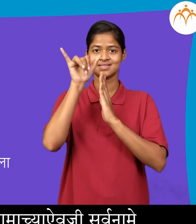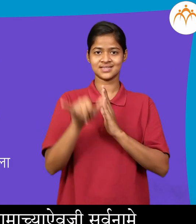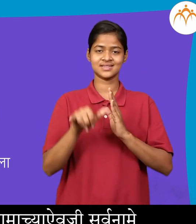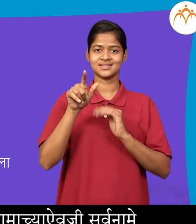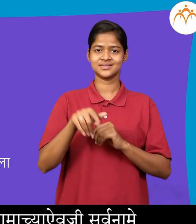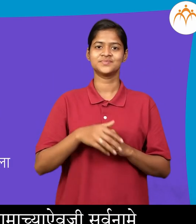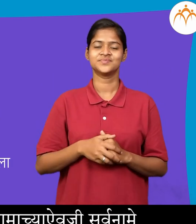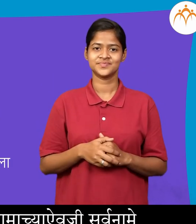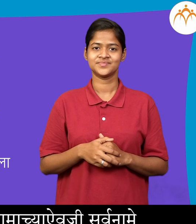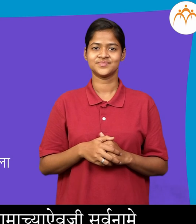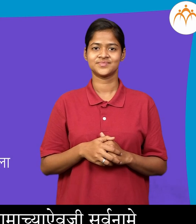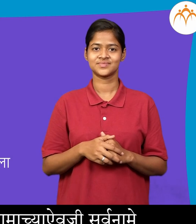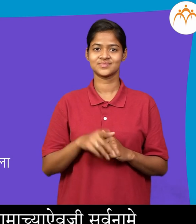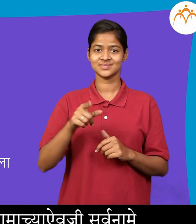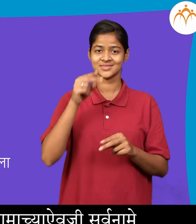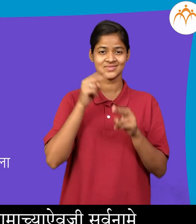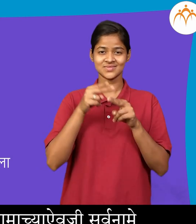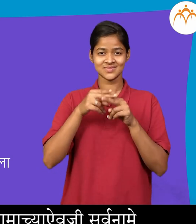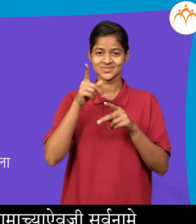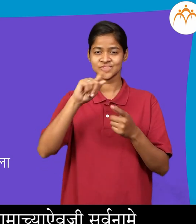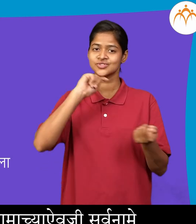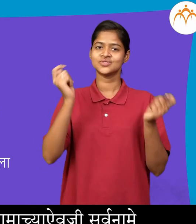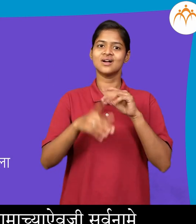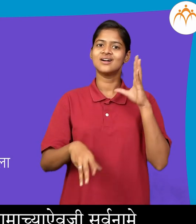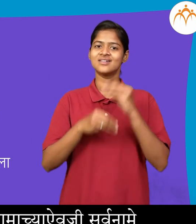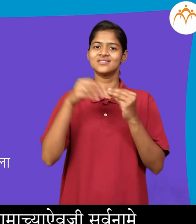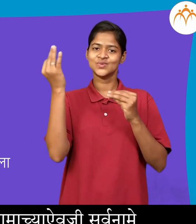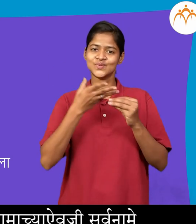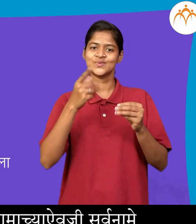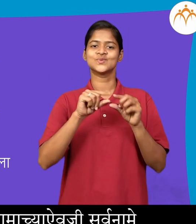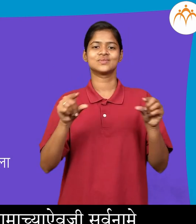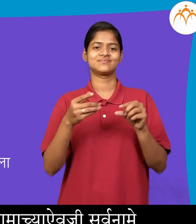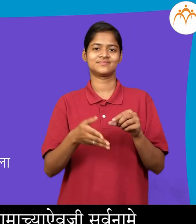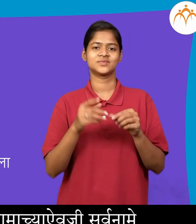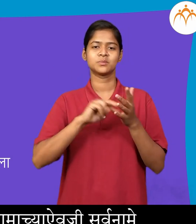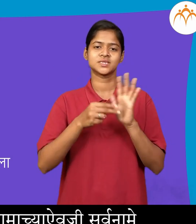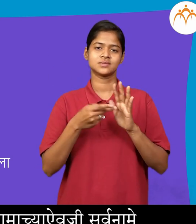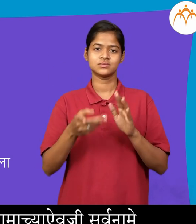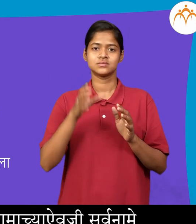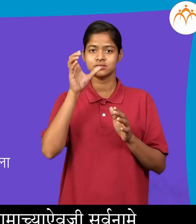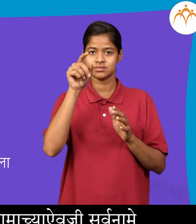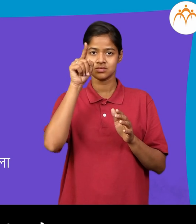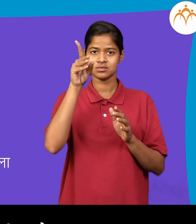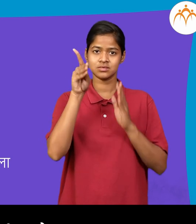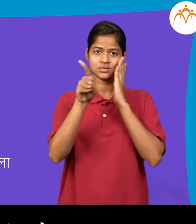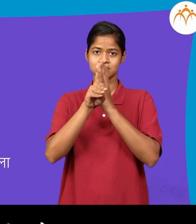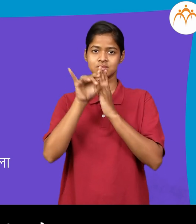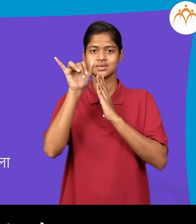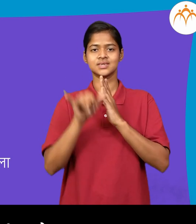नामाचा एवजी सर्वनाम घालून वाक्य परतलिहा खंड्या हा